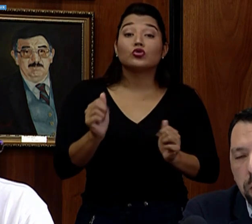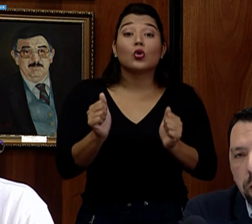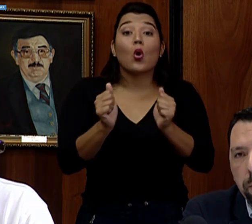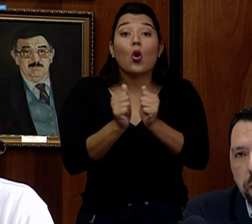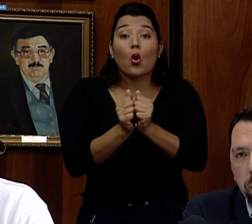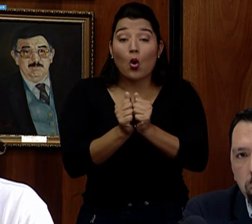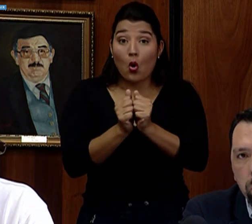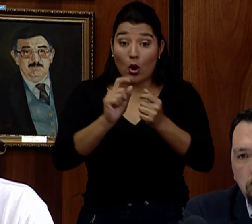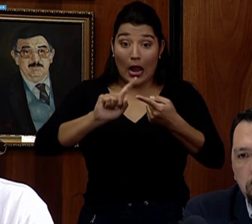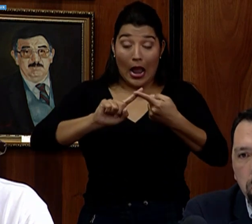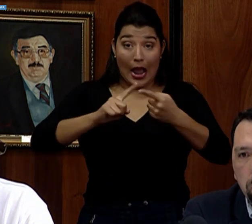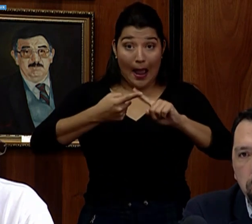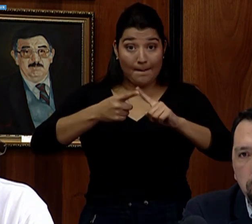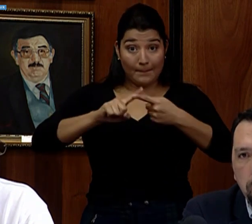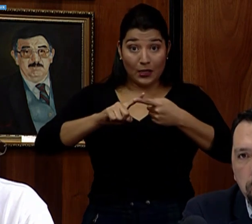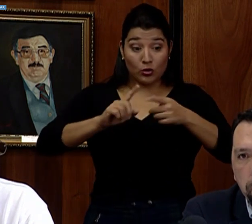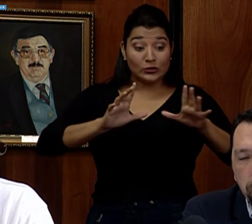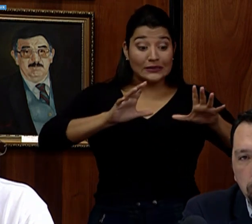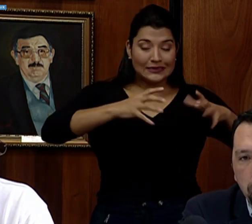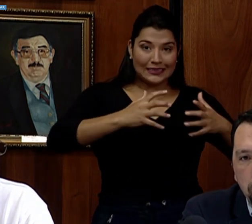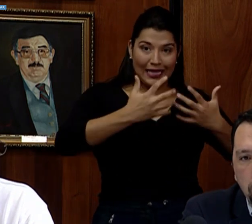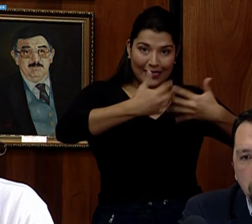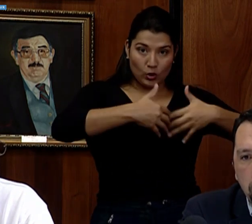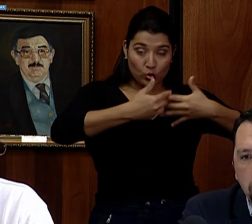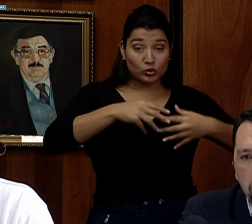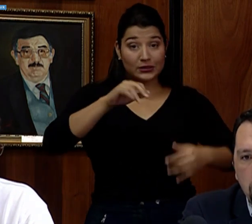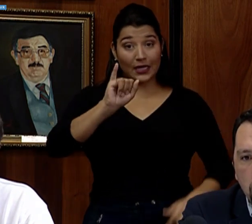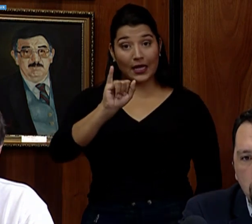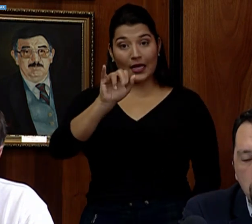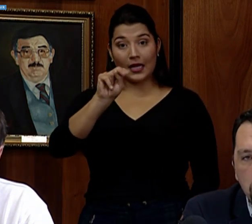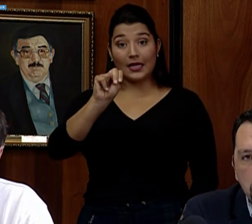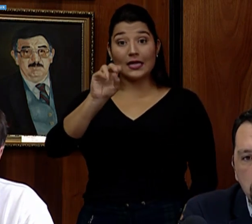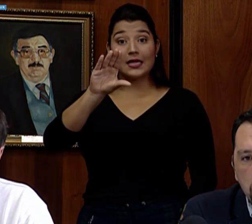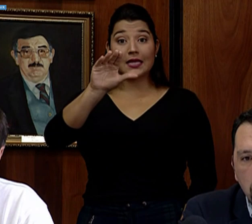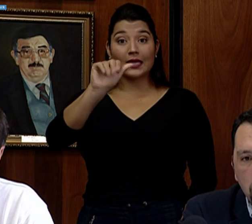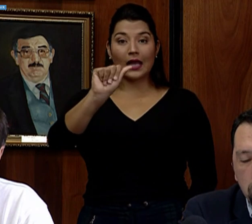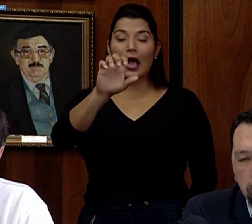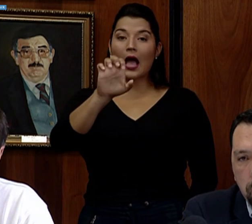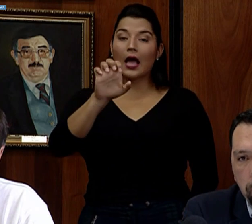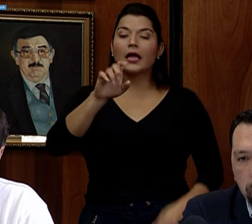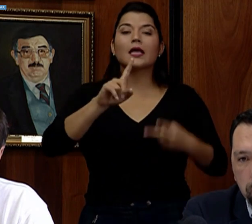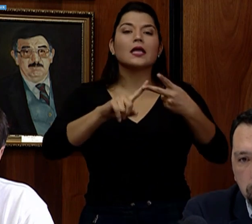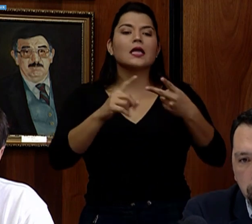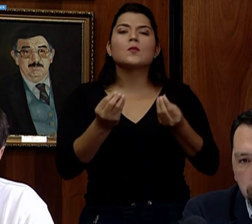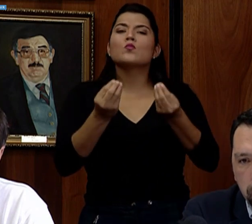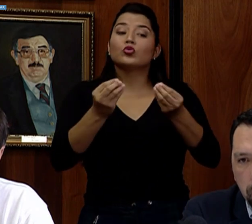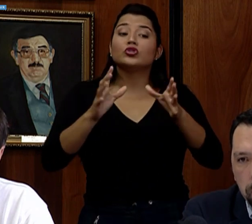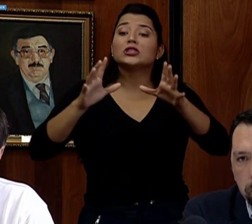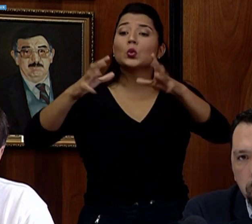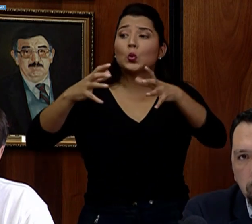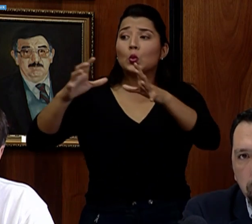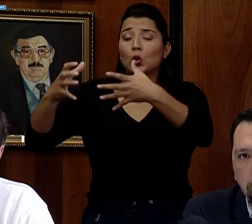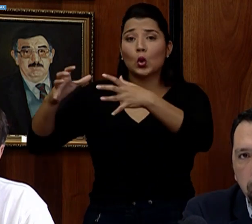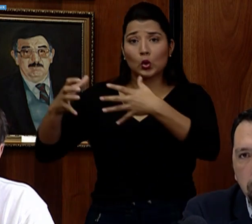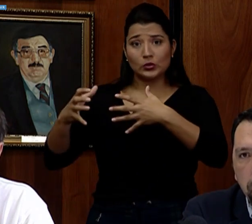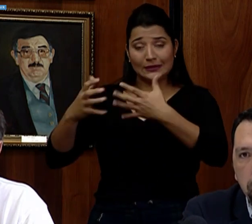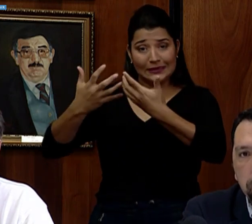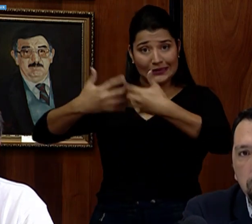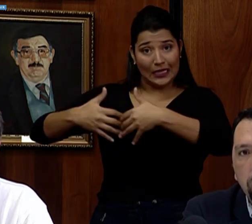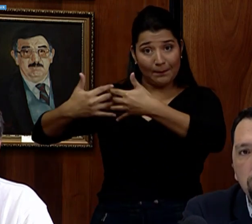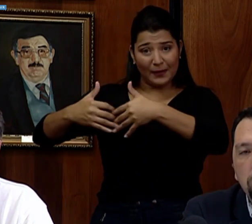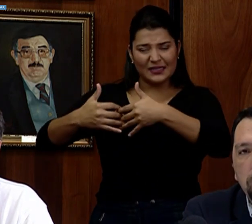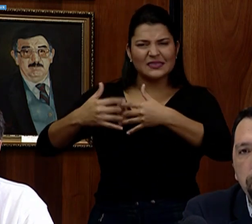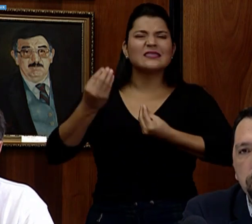amigos de la Cámara de Industria, con INCAE y con muchas uniones de cámaras empresariales, el